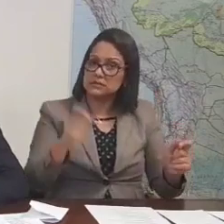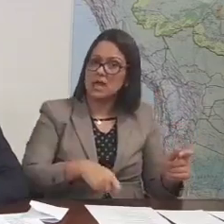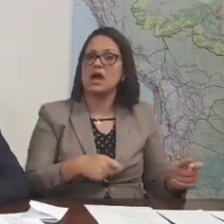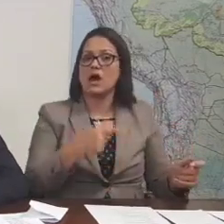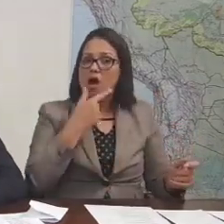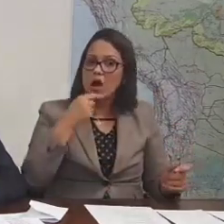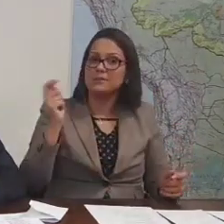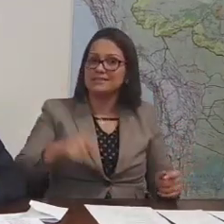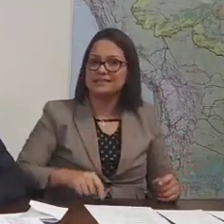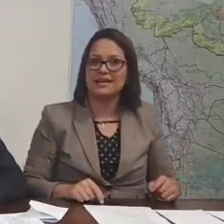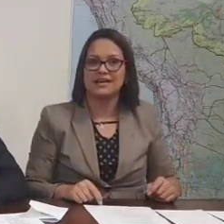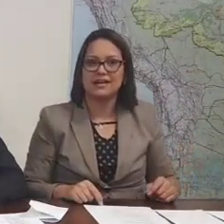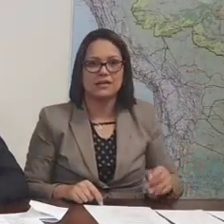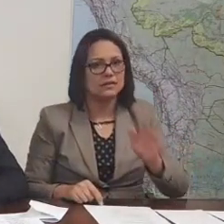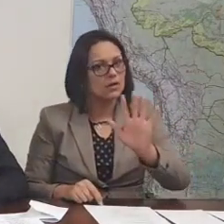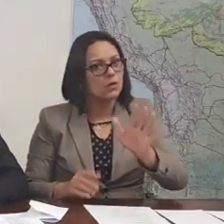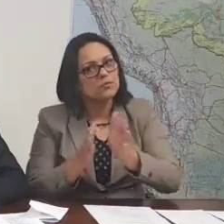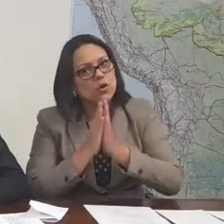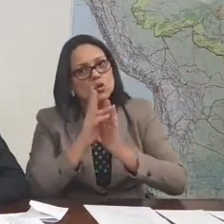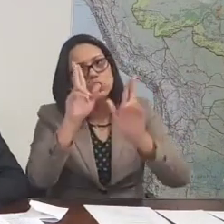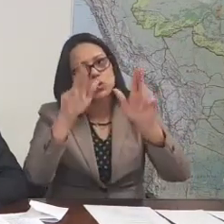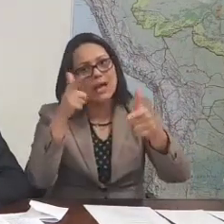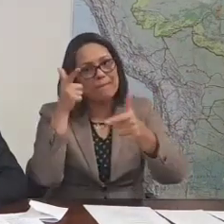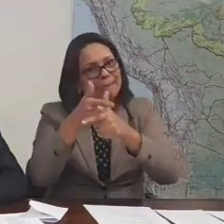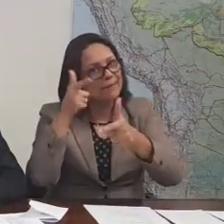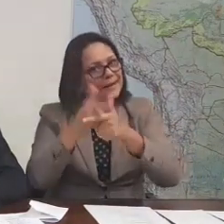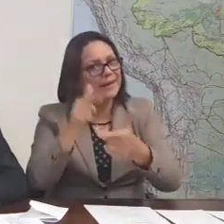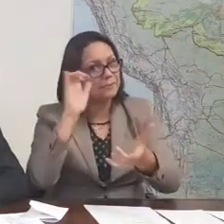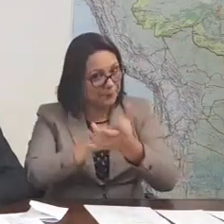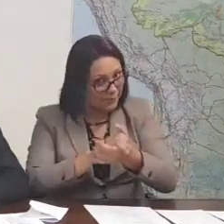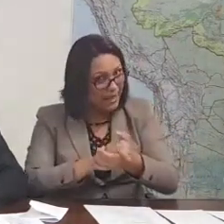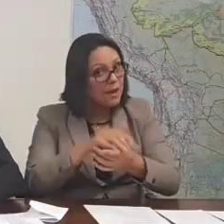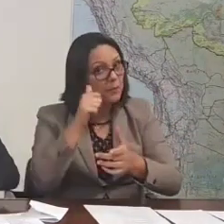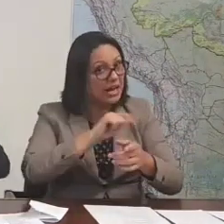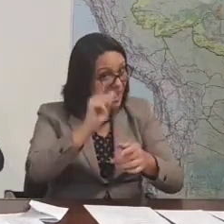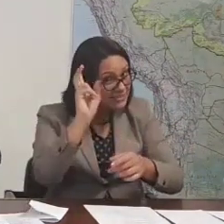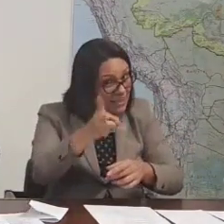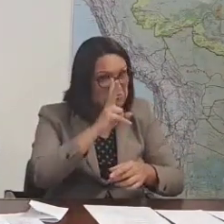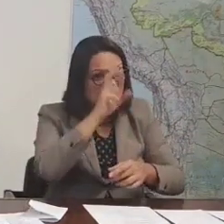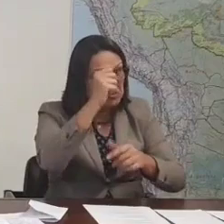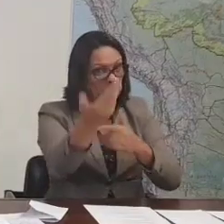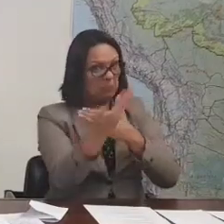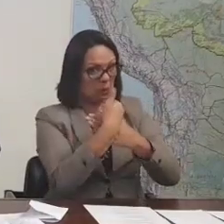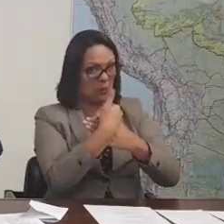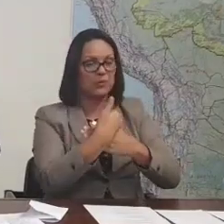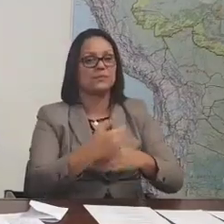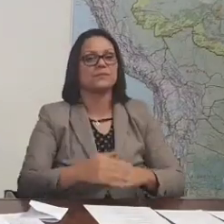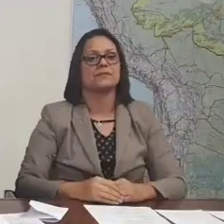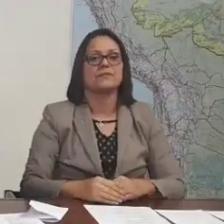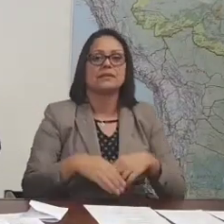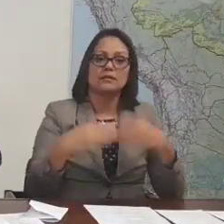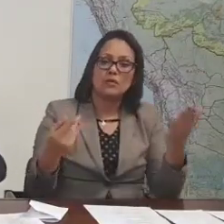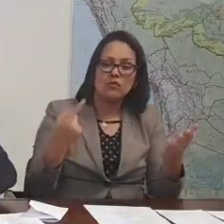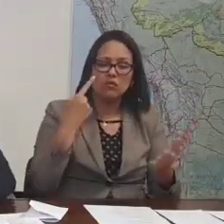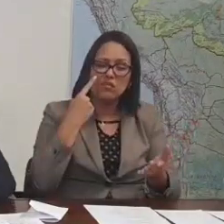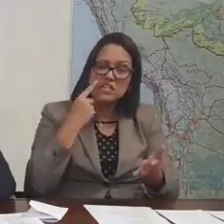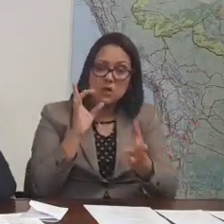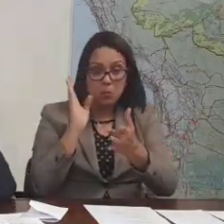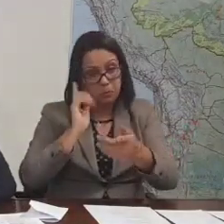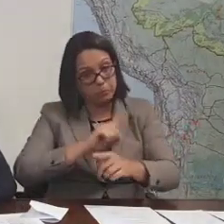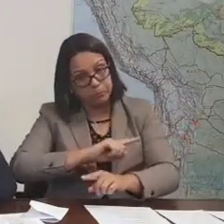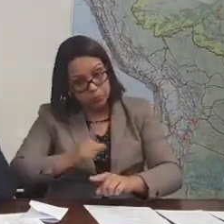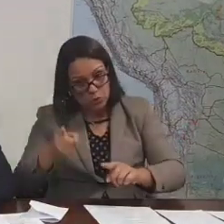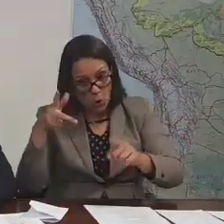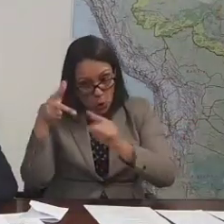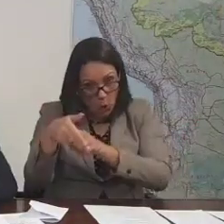de tudo, né? de tudo, ele Jamais brigue com a mulher, jamais. Dificilmente você vai ganhar essa parada aí. Mas, até o veto meu ou sanção, a gente vai